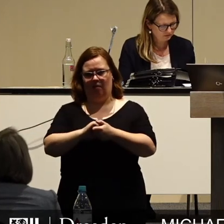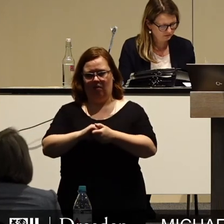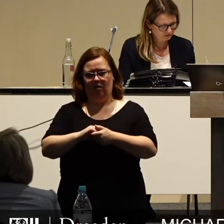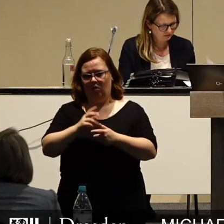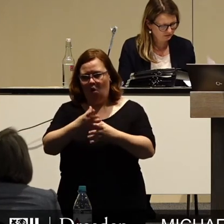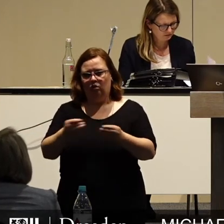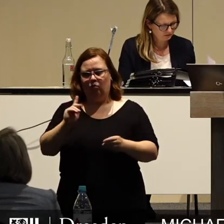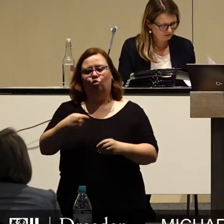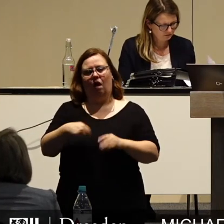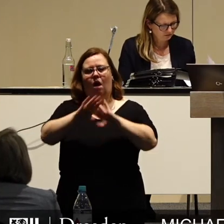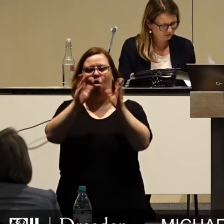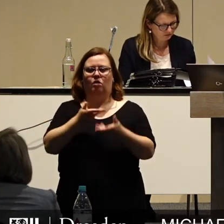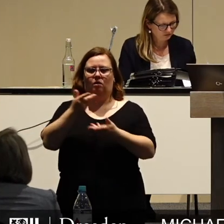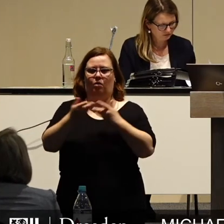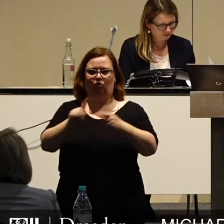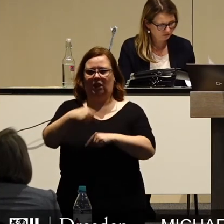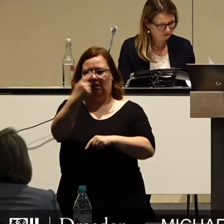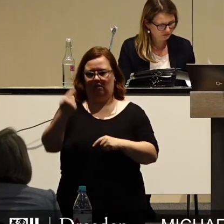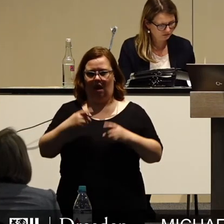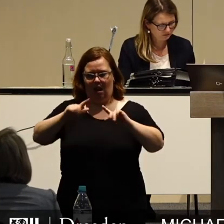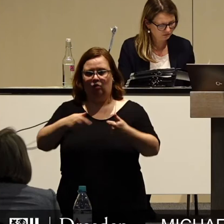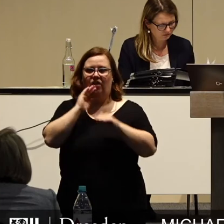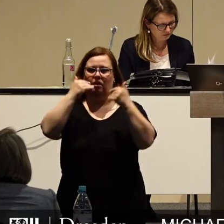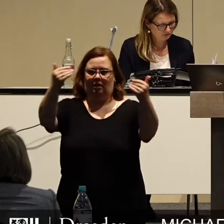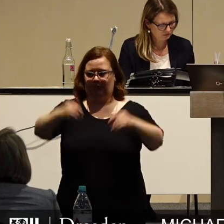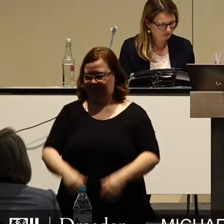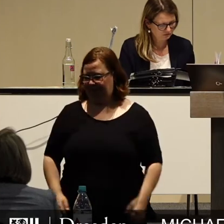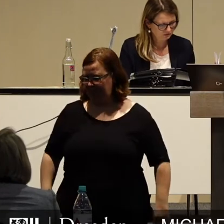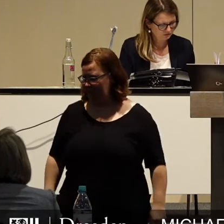offensiv in die Haushaltsberatung für das nächste Jahr einzusteigen. Vielen Dank.